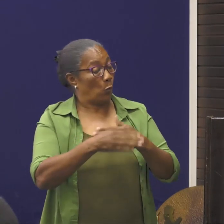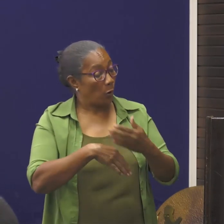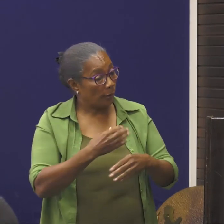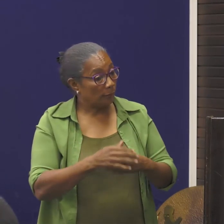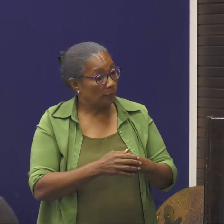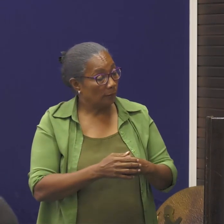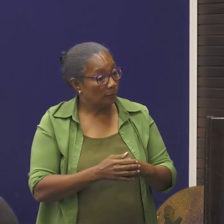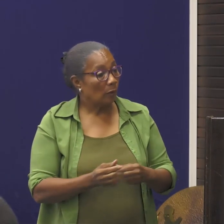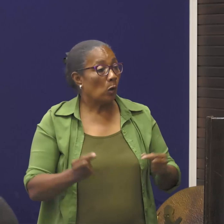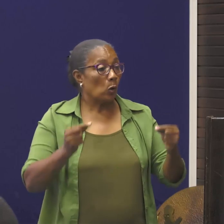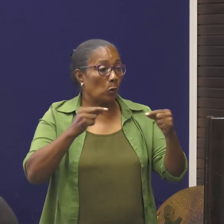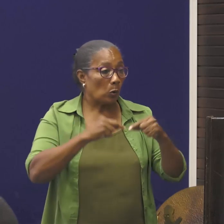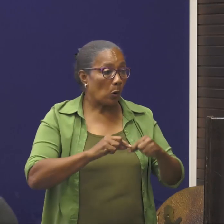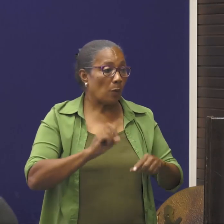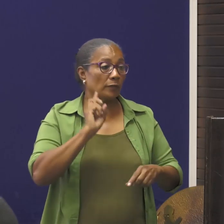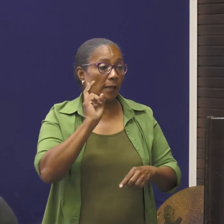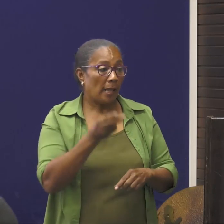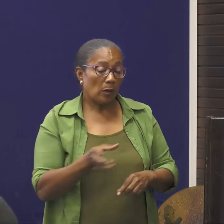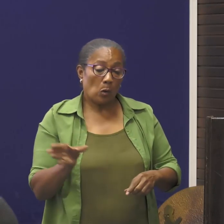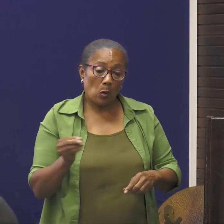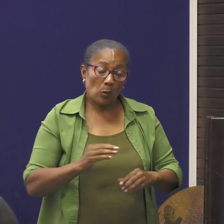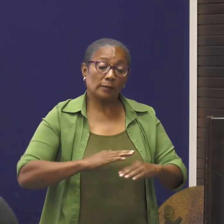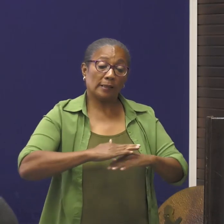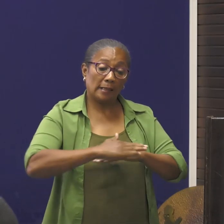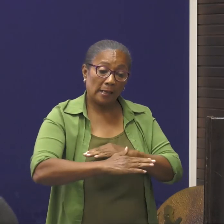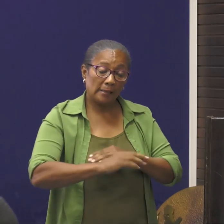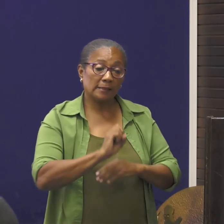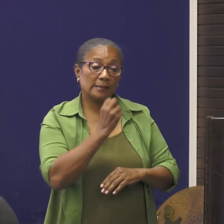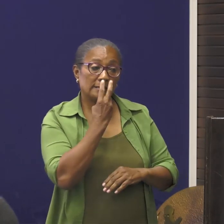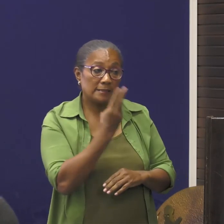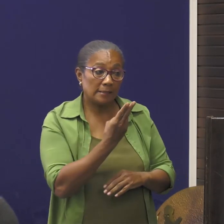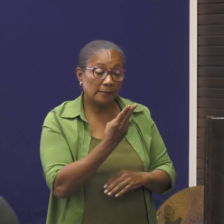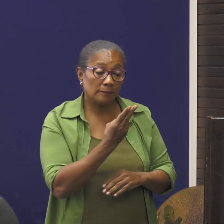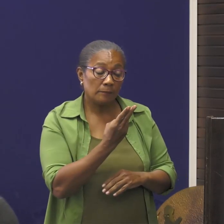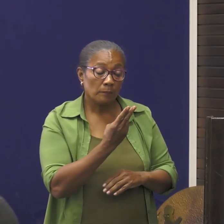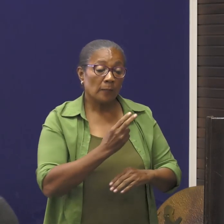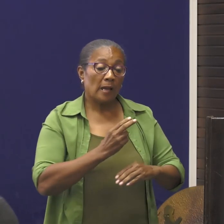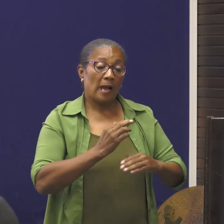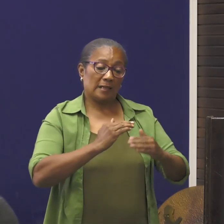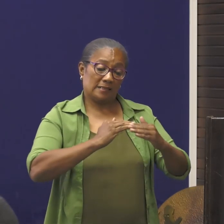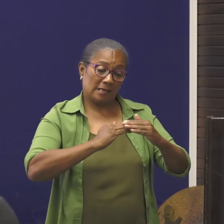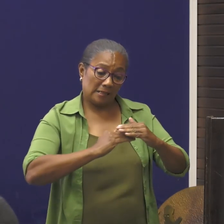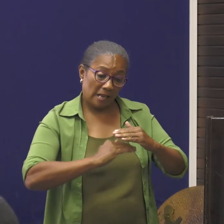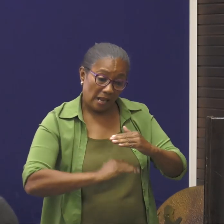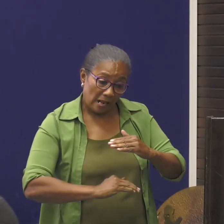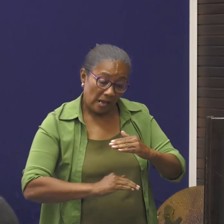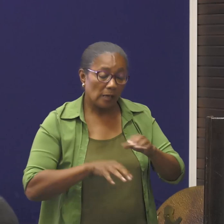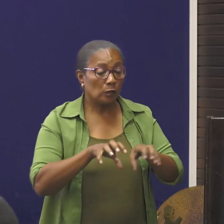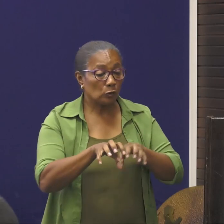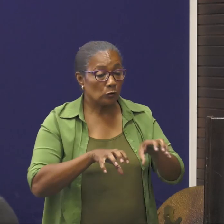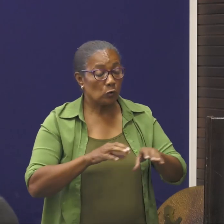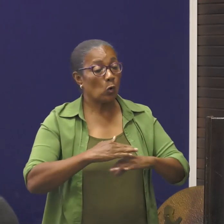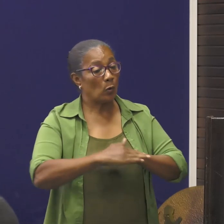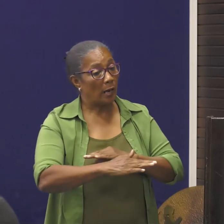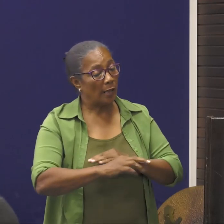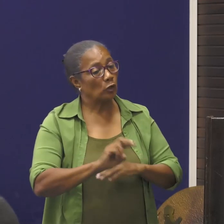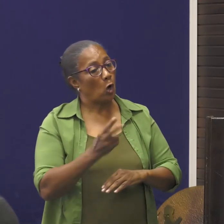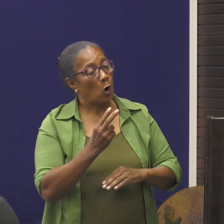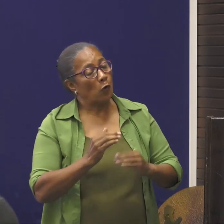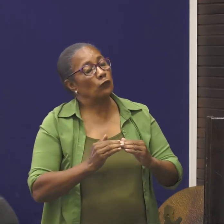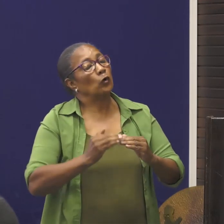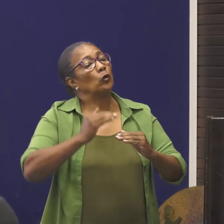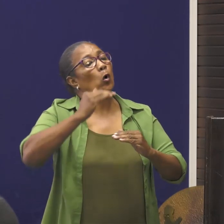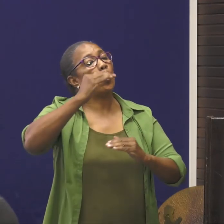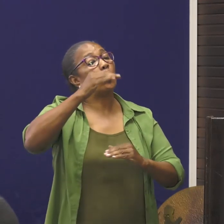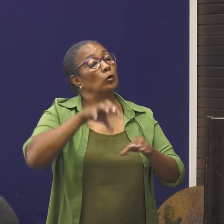u komt werkelijk uit een land, wat wordt gezien, als een laag risico land, of een hoog